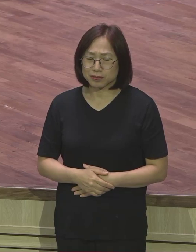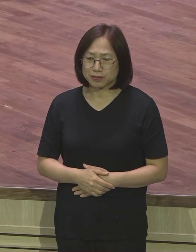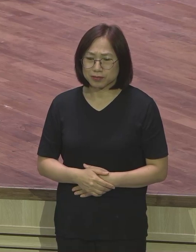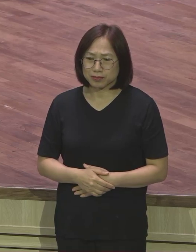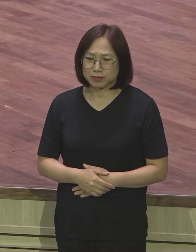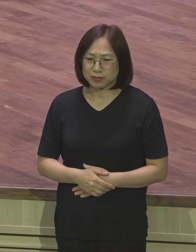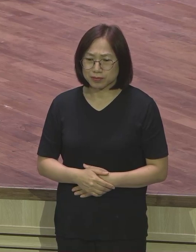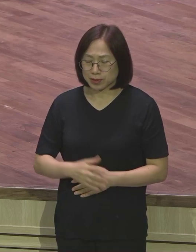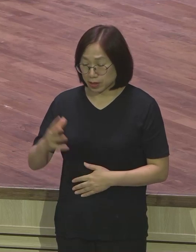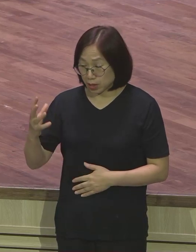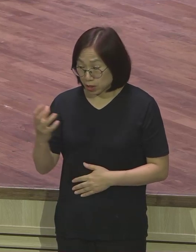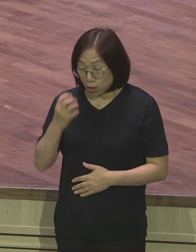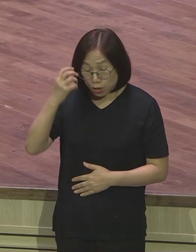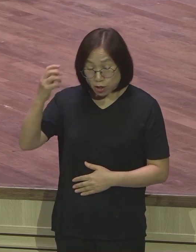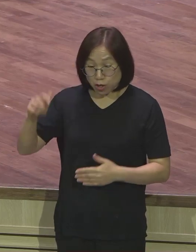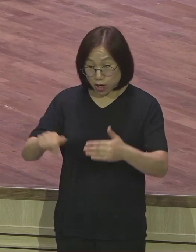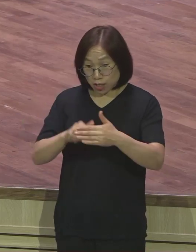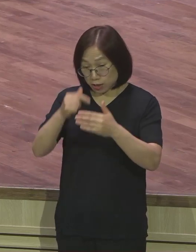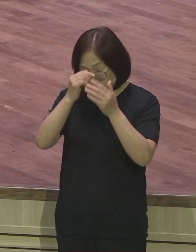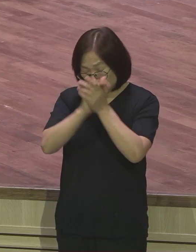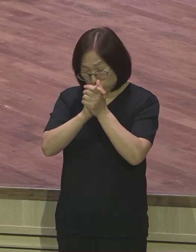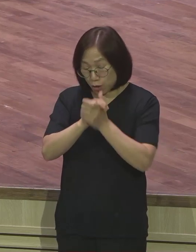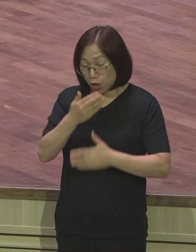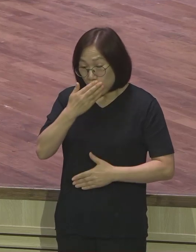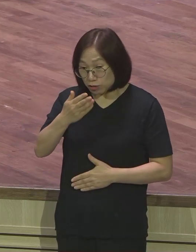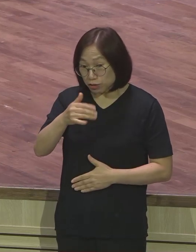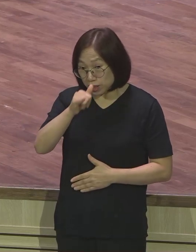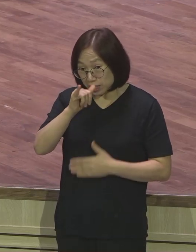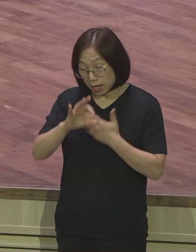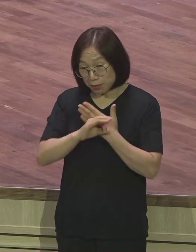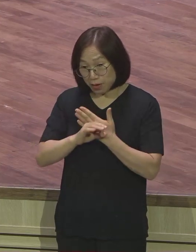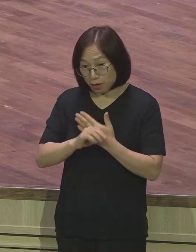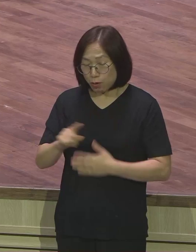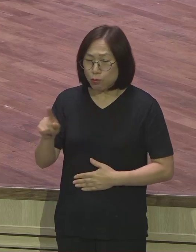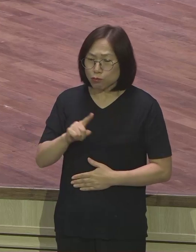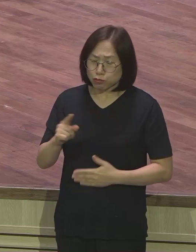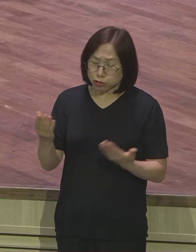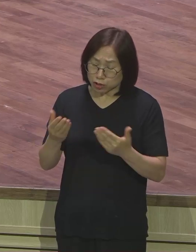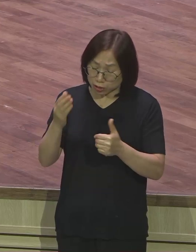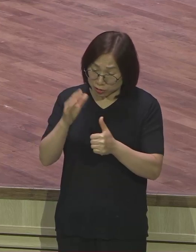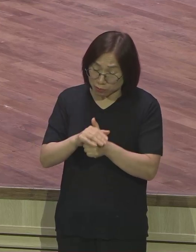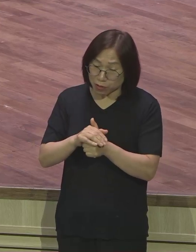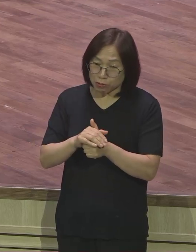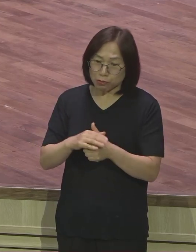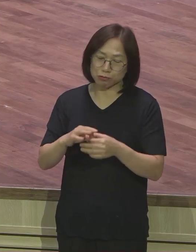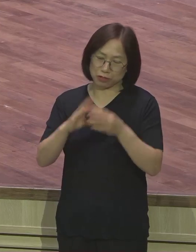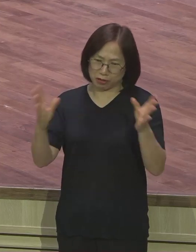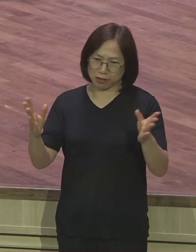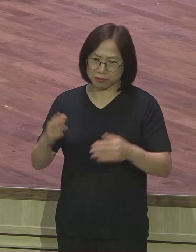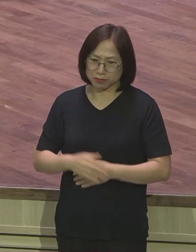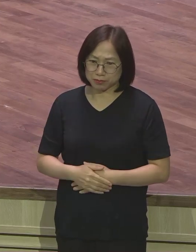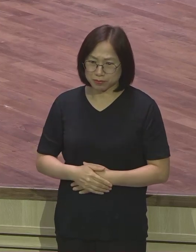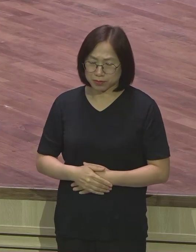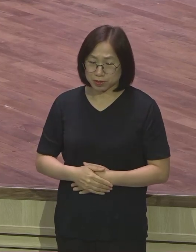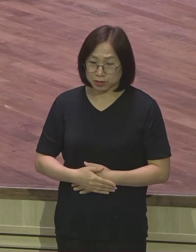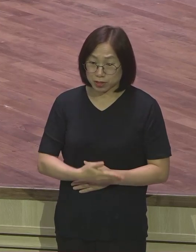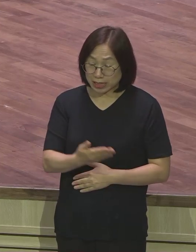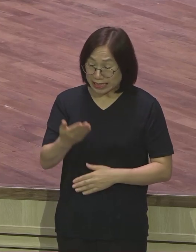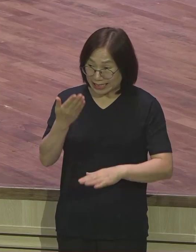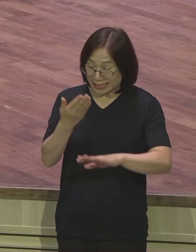성령 안에서 기도할 수 있다면 무엇을 해도 상관없습니다. 우리는 남들에게 인정받는 대단한